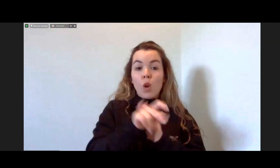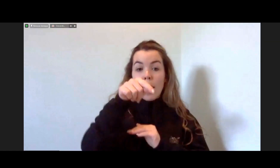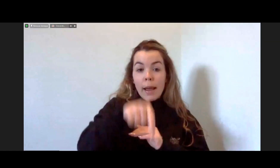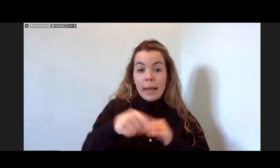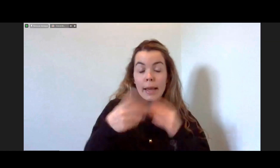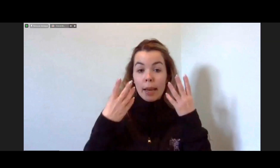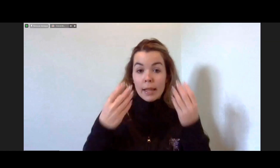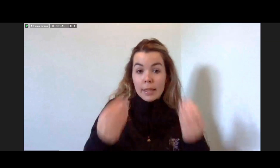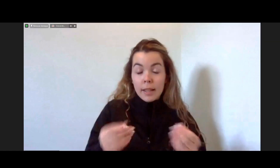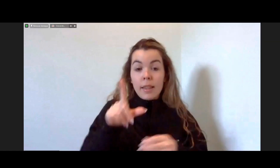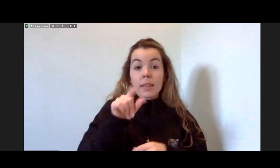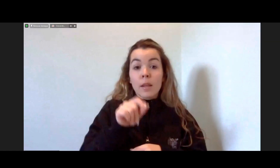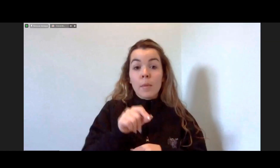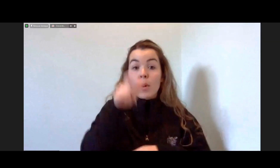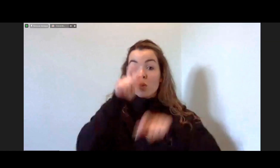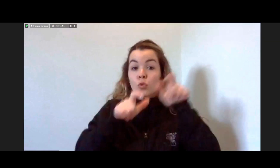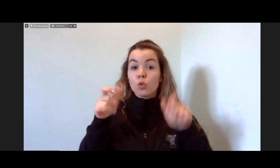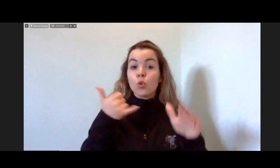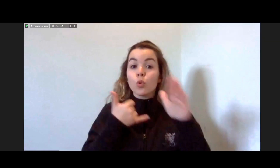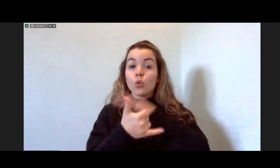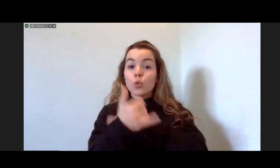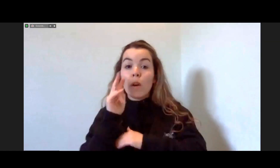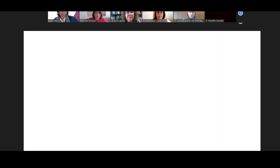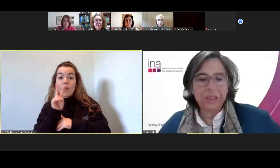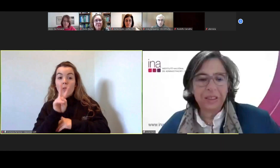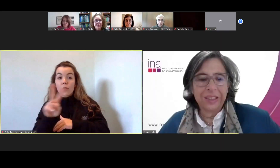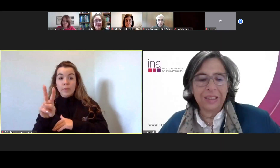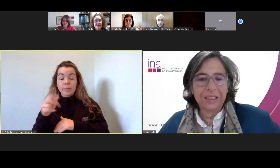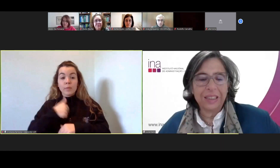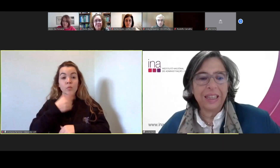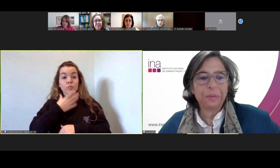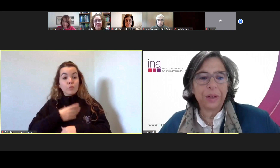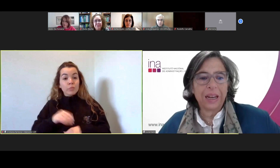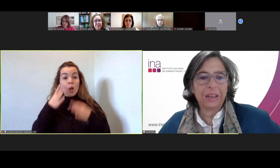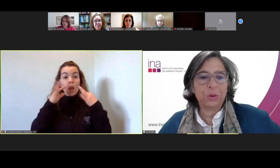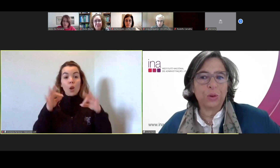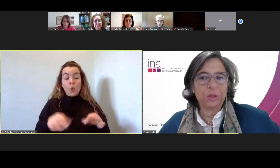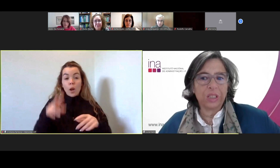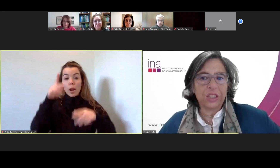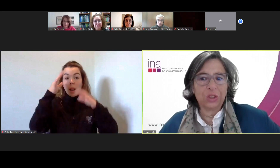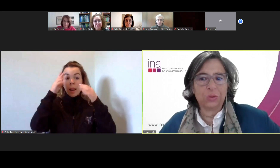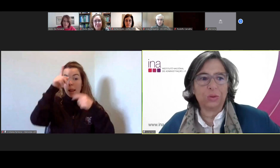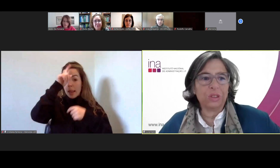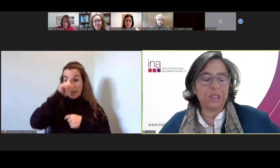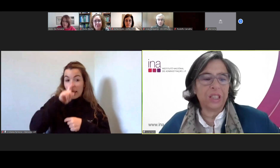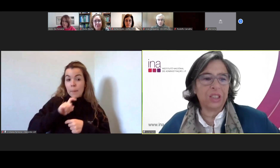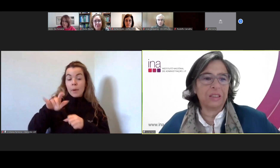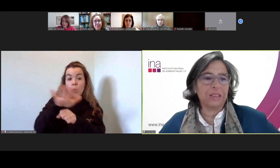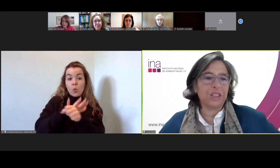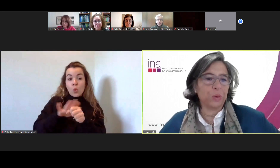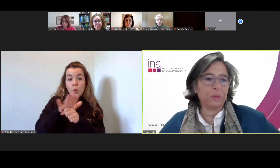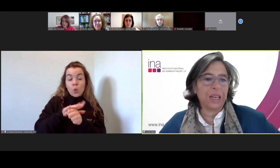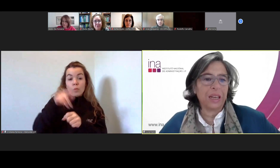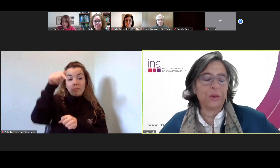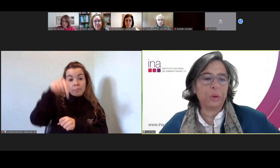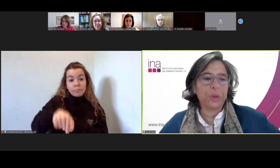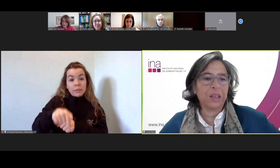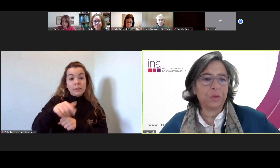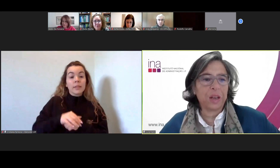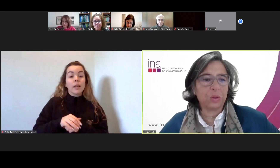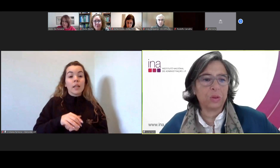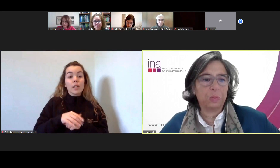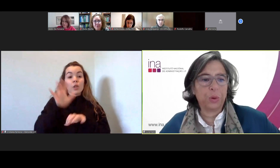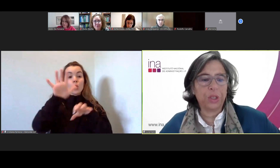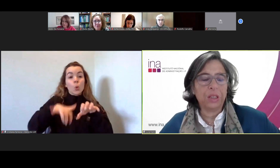do YouTube. Eu gostava naturalmente de lembrar o contexto deste webinar, é o